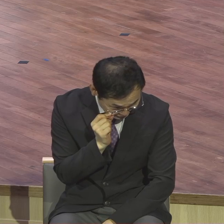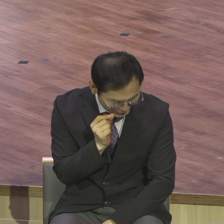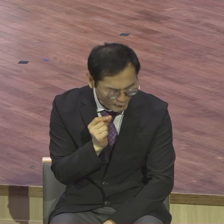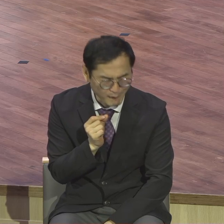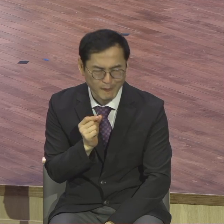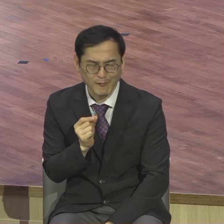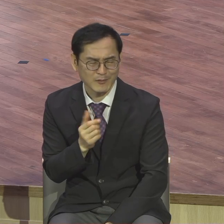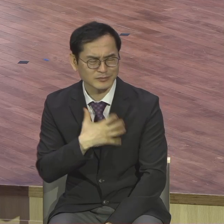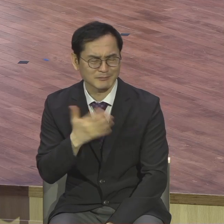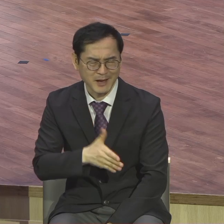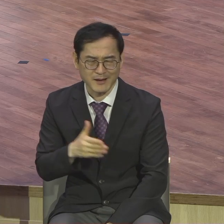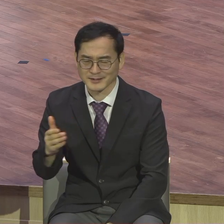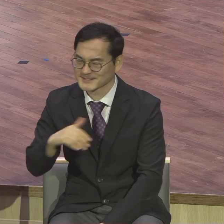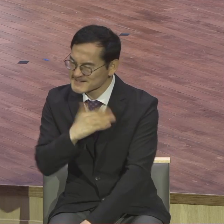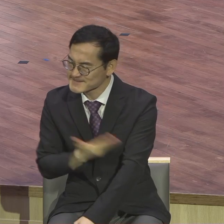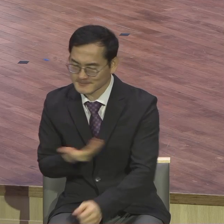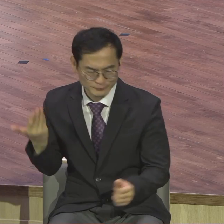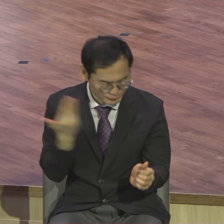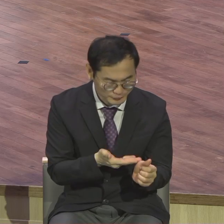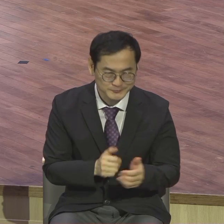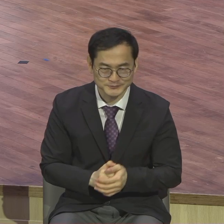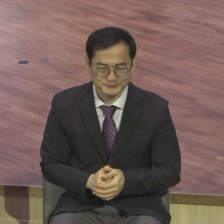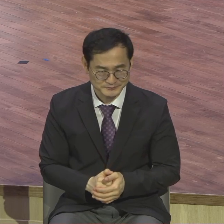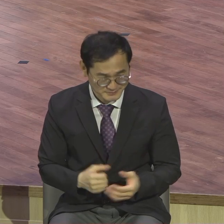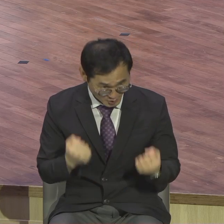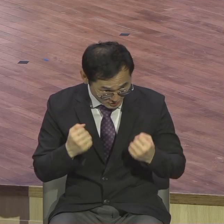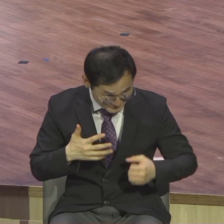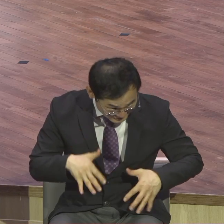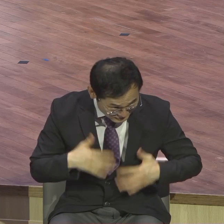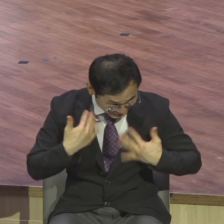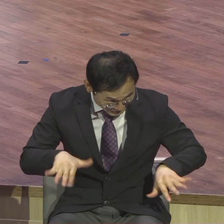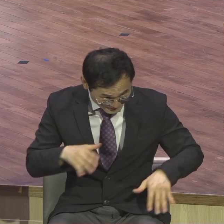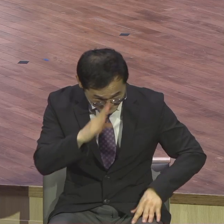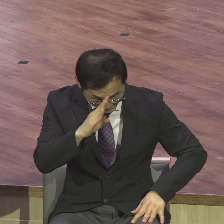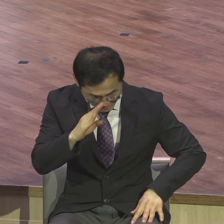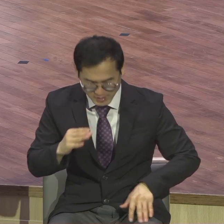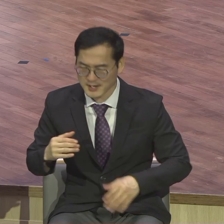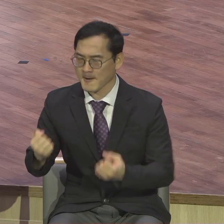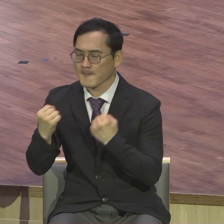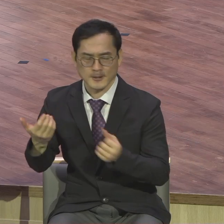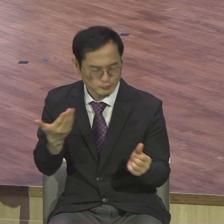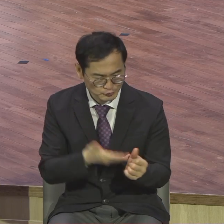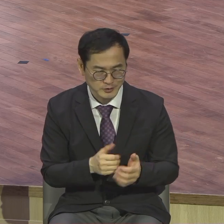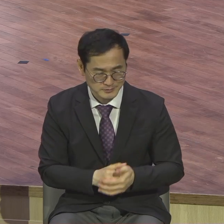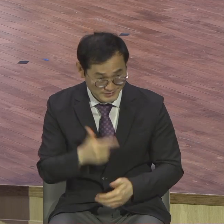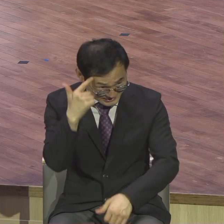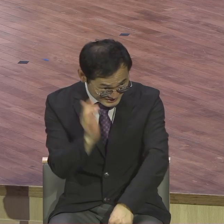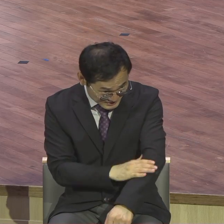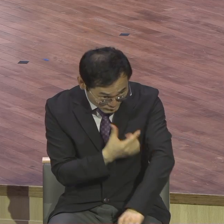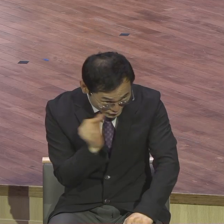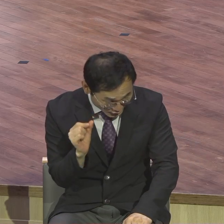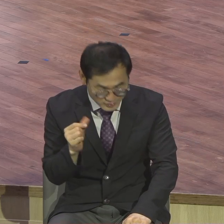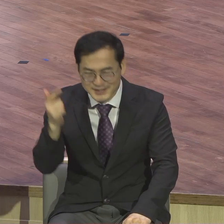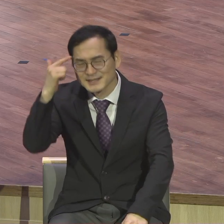건강해보죠 건강 주십니다 지혜가 부족합니까 지혜를 주신다고요 기도해보세요